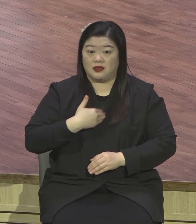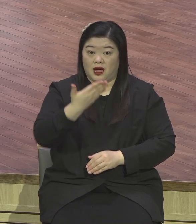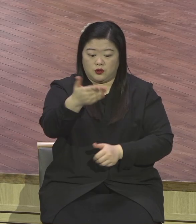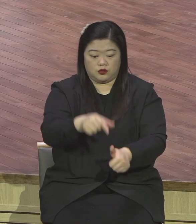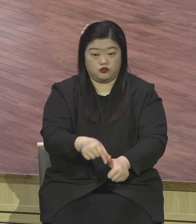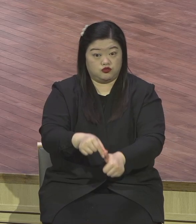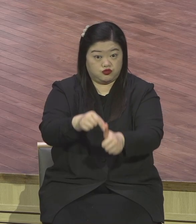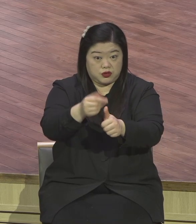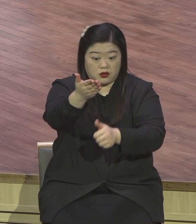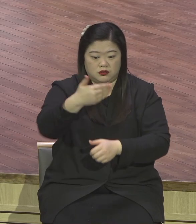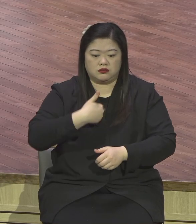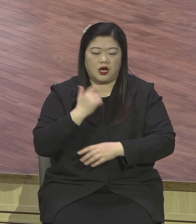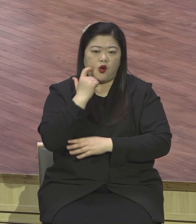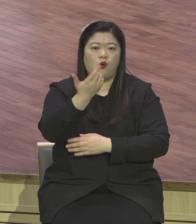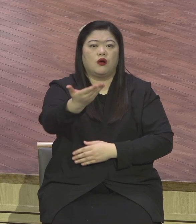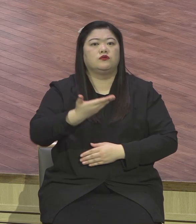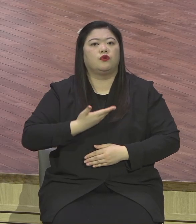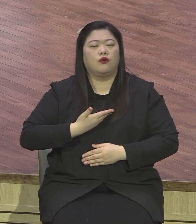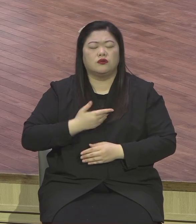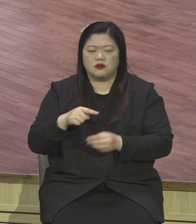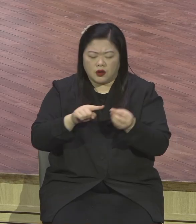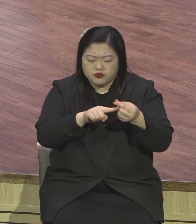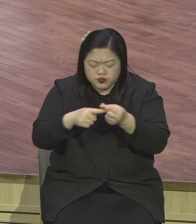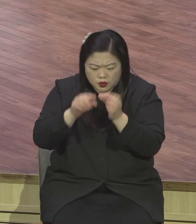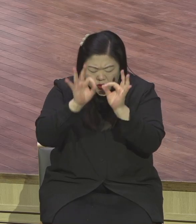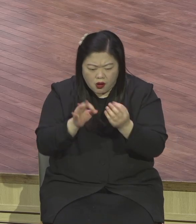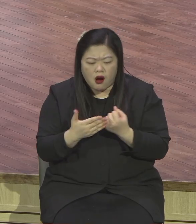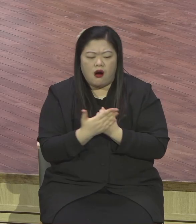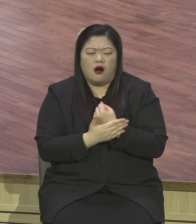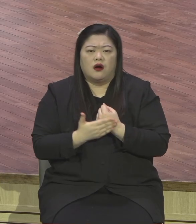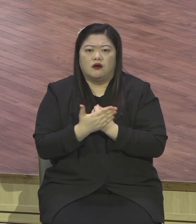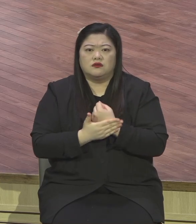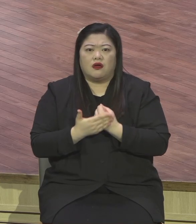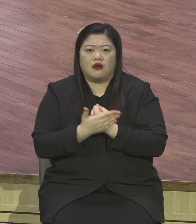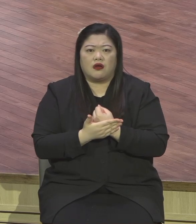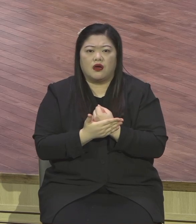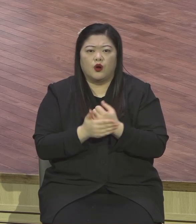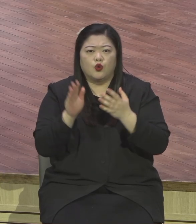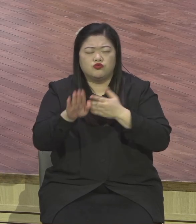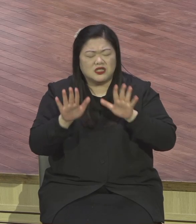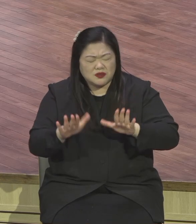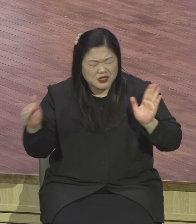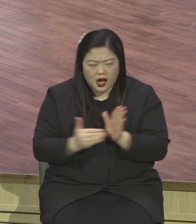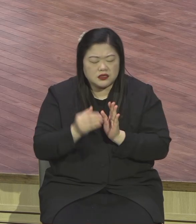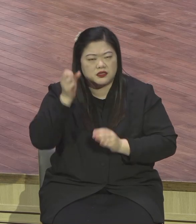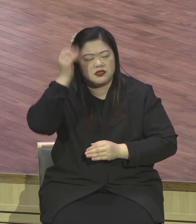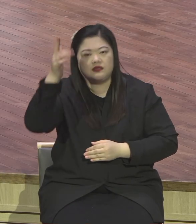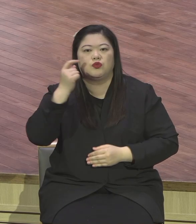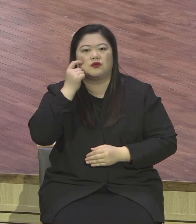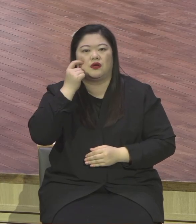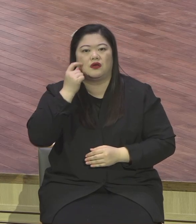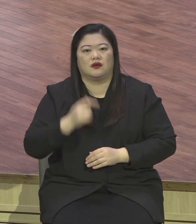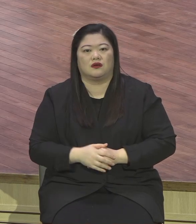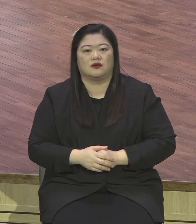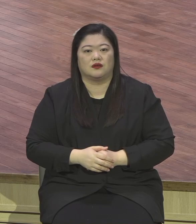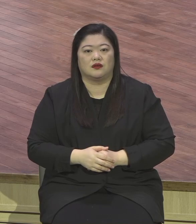정확한 응답인지 몰라요. 여러분 성경구절 한 구절만 가지고 묵상하고 있어도 평생 응답을 받는다고.